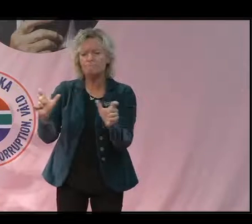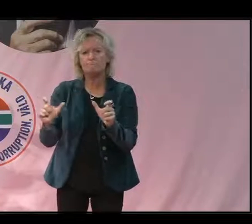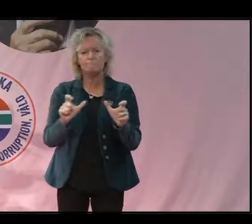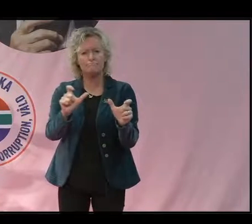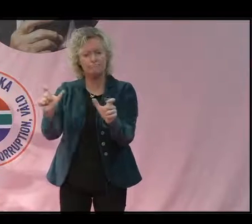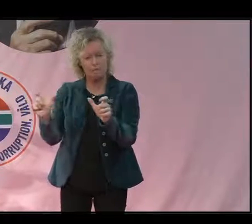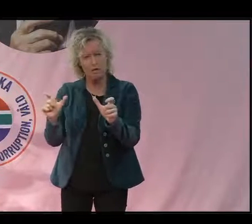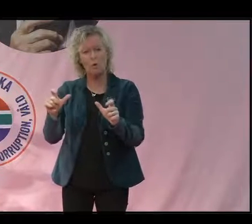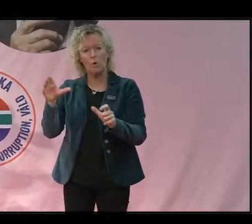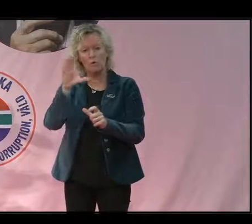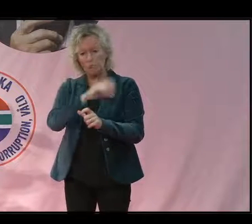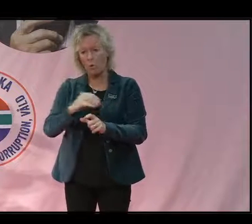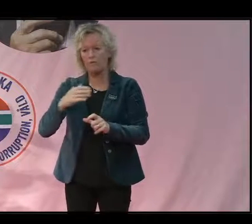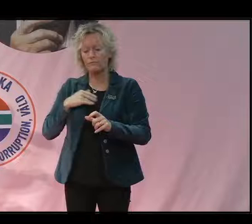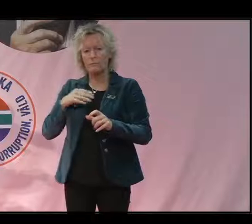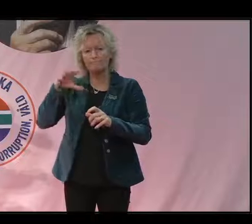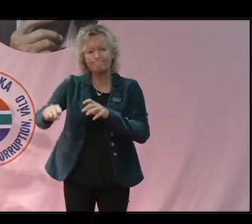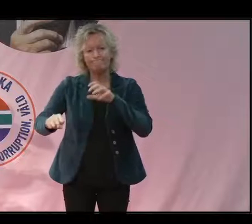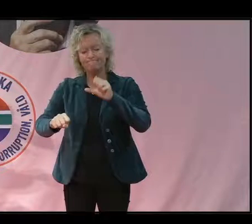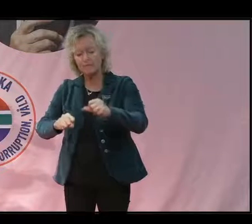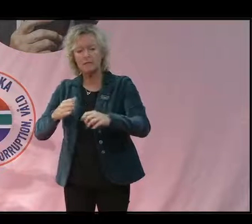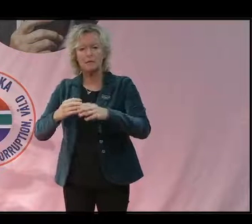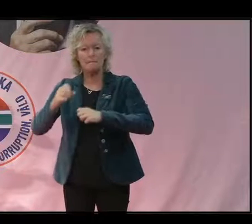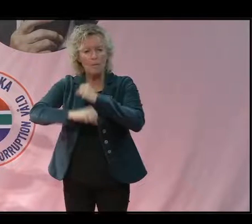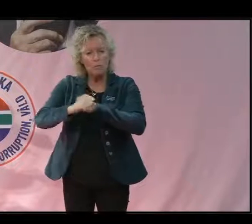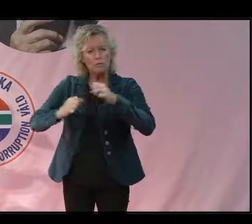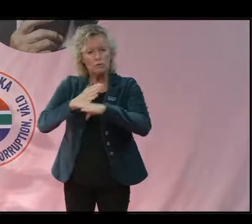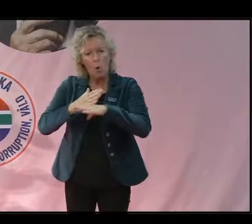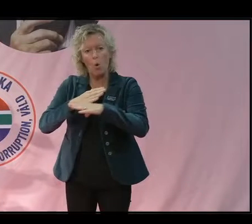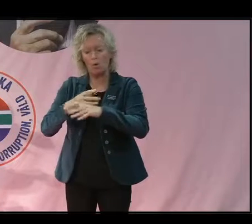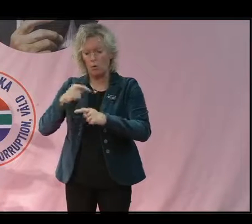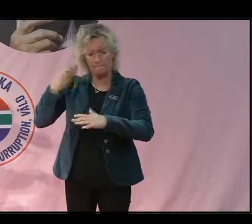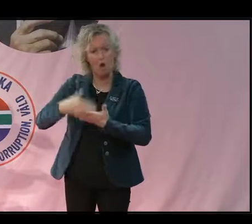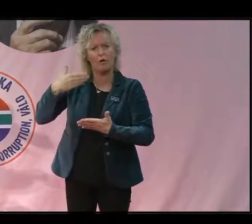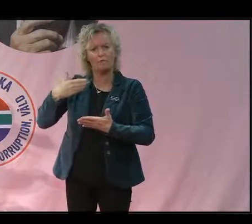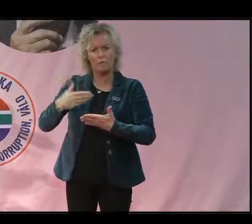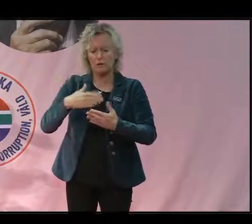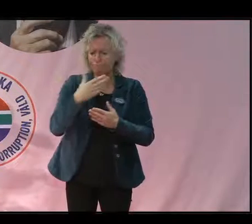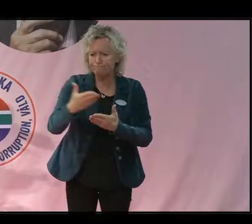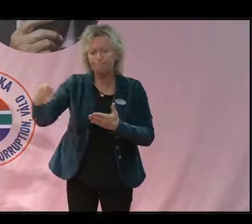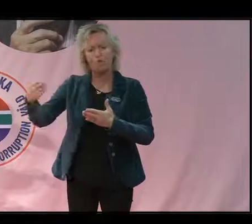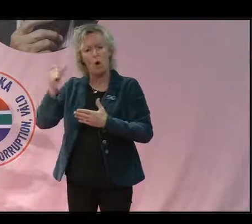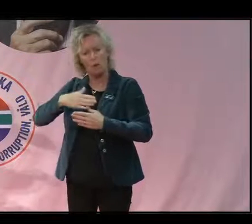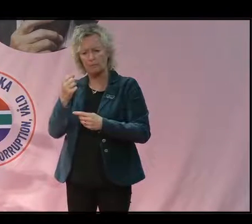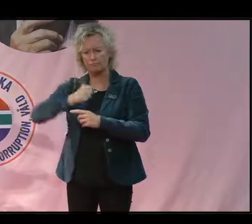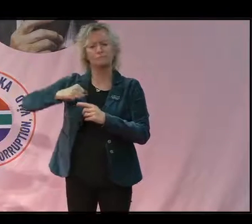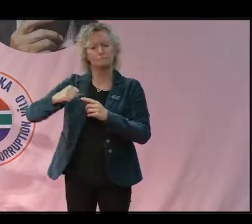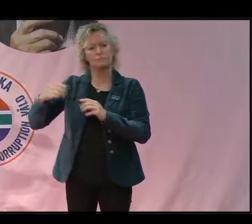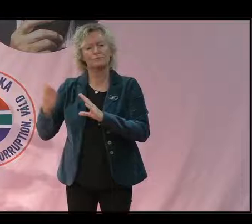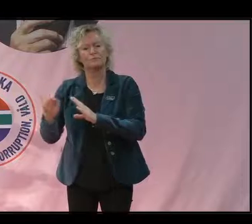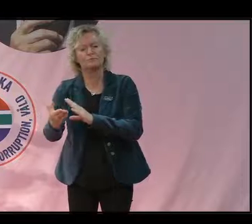sågverk, motorsågar, man bötfällde människor som avskogade illegalt och så vidare.